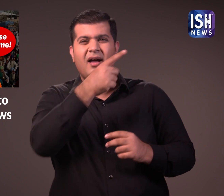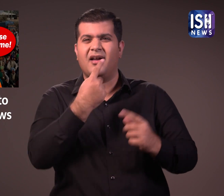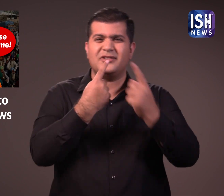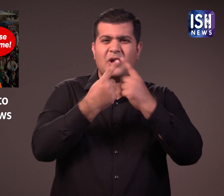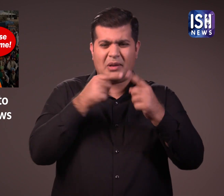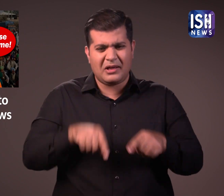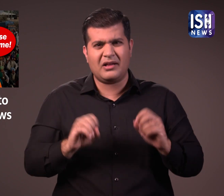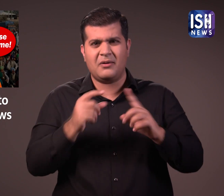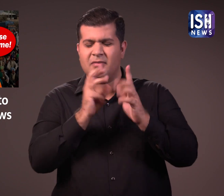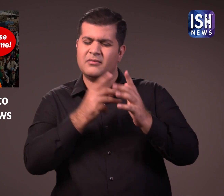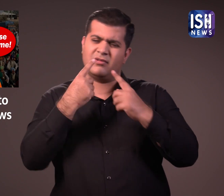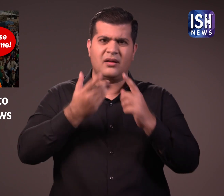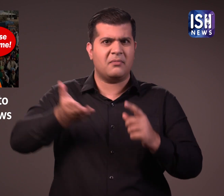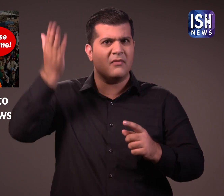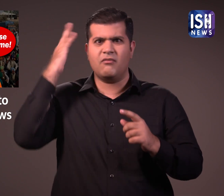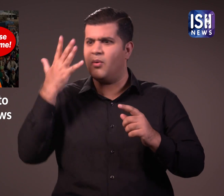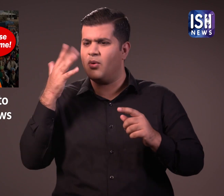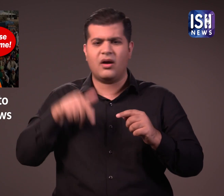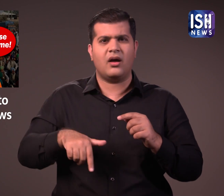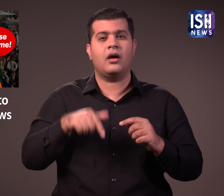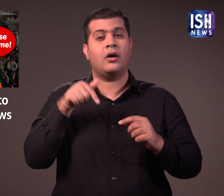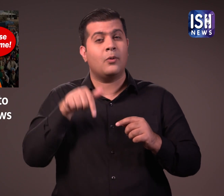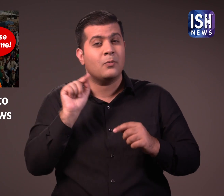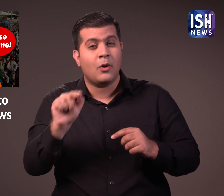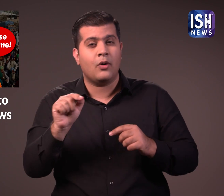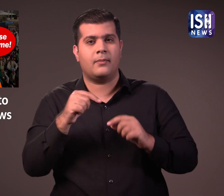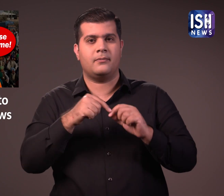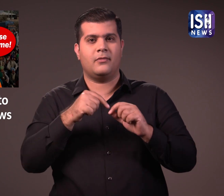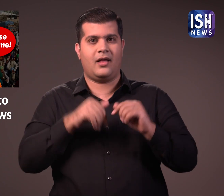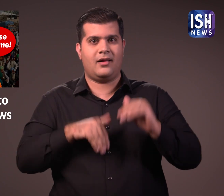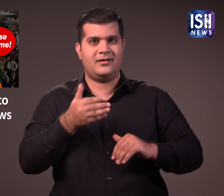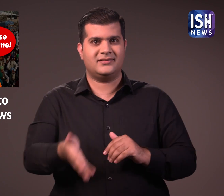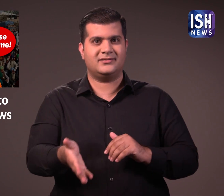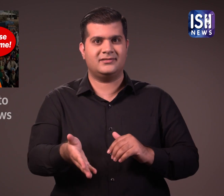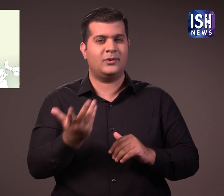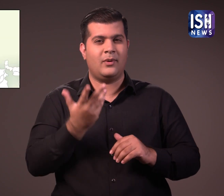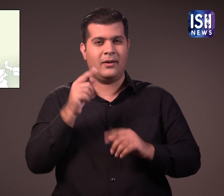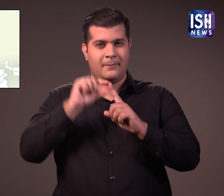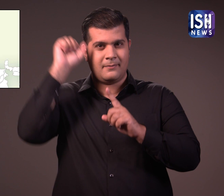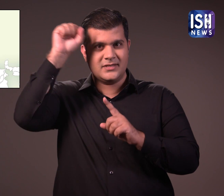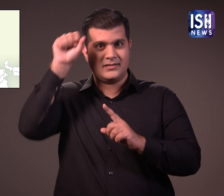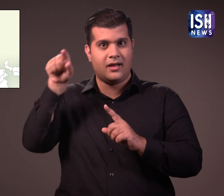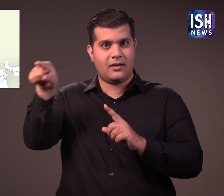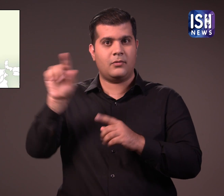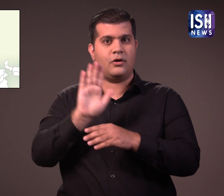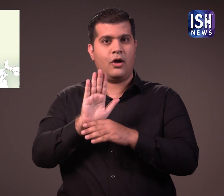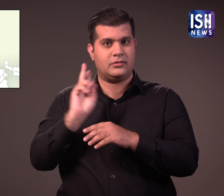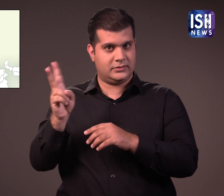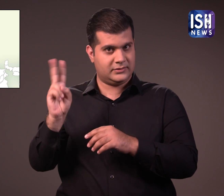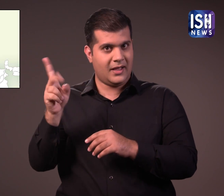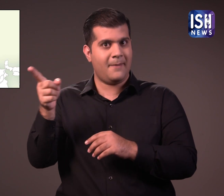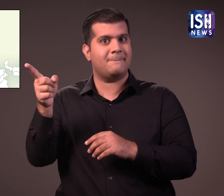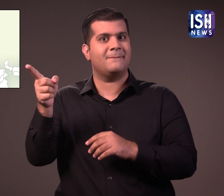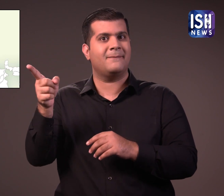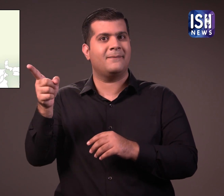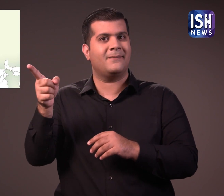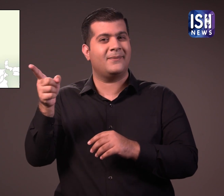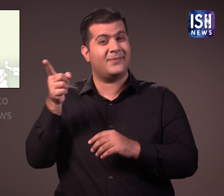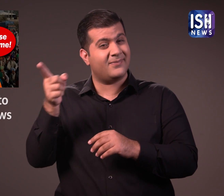ऐसा इसलिए है क्योंकि किसानों को लगता है कि यह अचानक फैसला आने वाले चुनावों की वज़ह से है इस समय पंजाब में कॉंग्रेस की सरकार